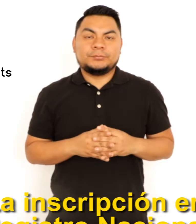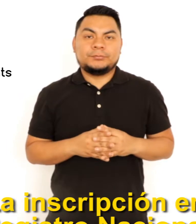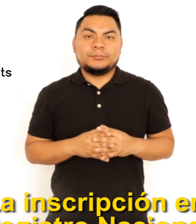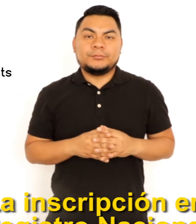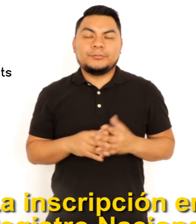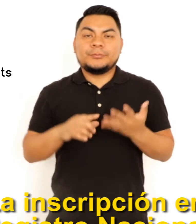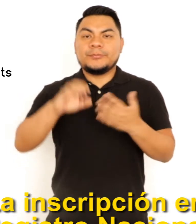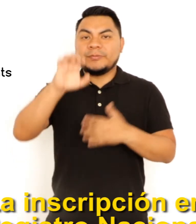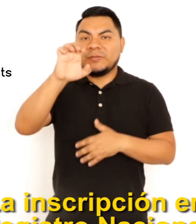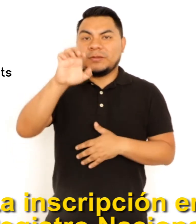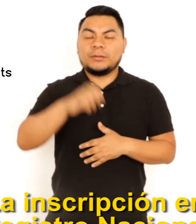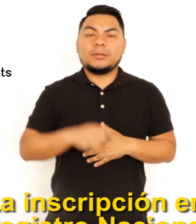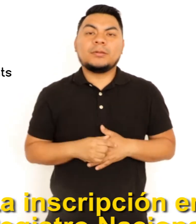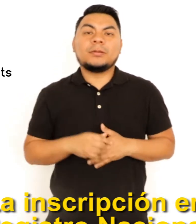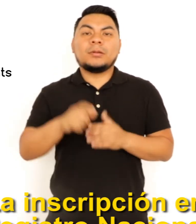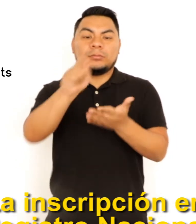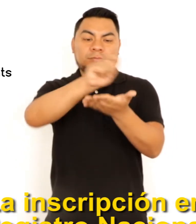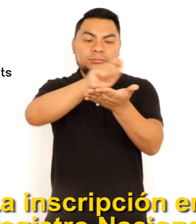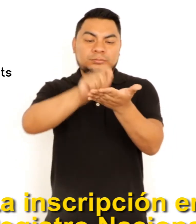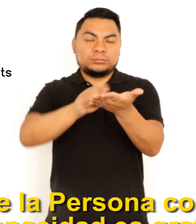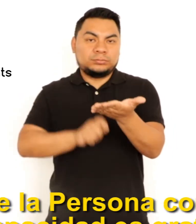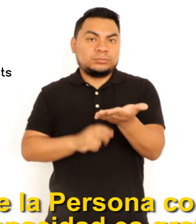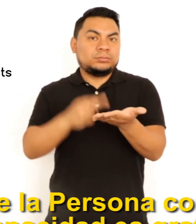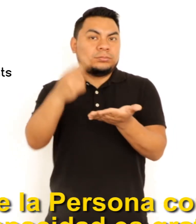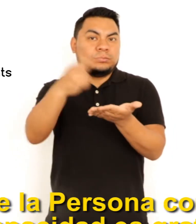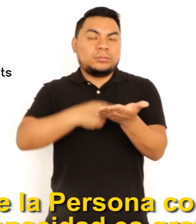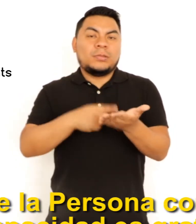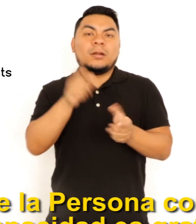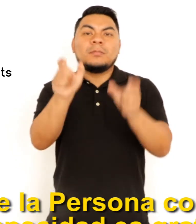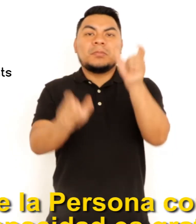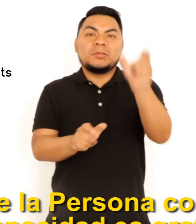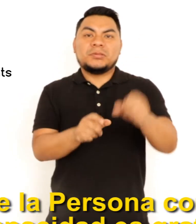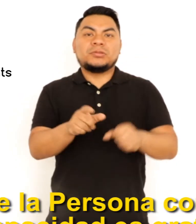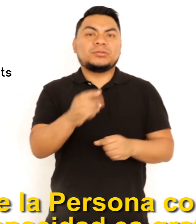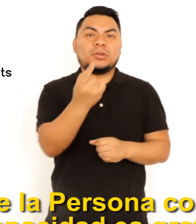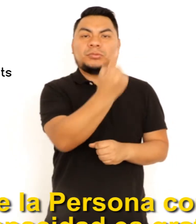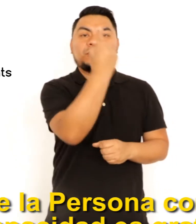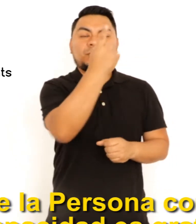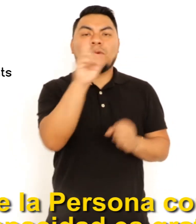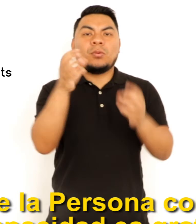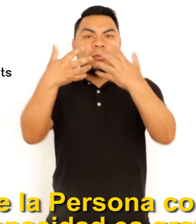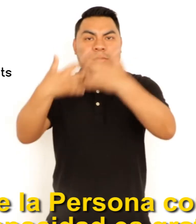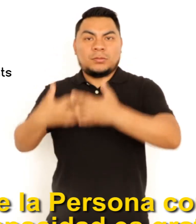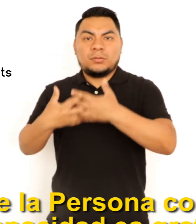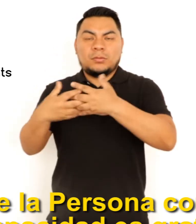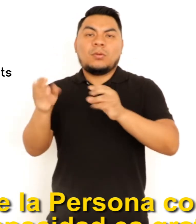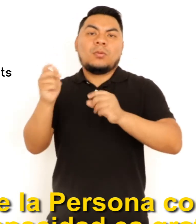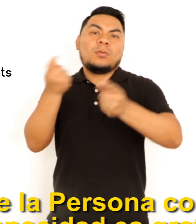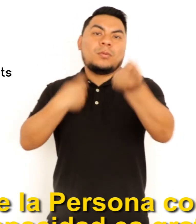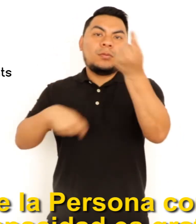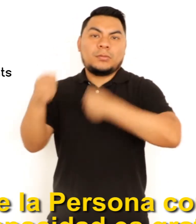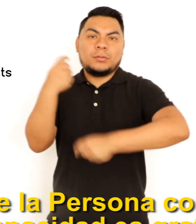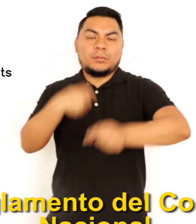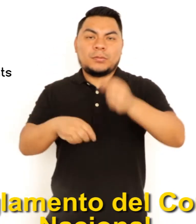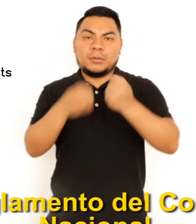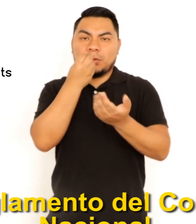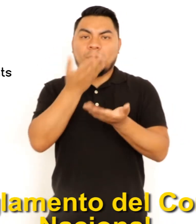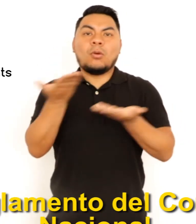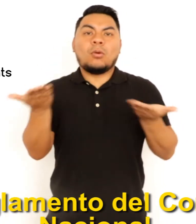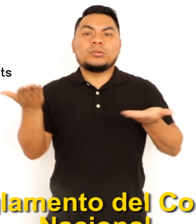LA INSCRIPCIÓN EN EL REGISTRO NACIONAL DE LA PERSONA CON DISCAPACIDAD ES GRATUITA 3. EL REGLAMENTO DEL